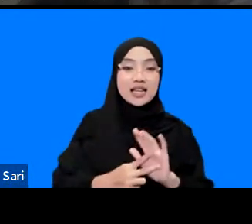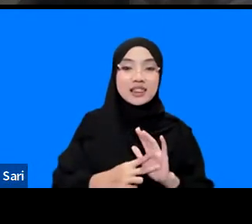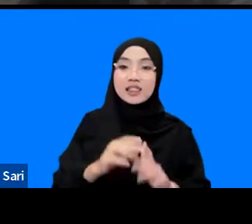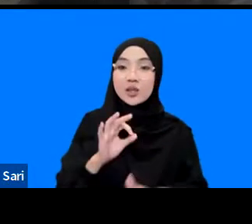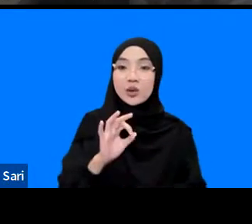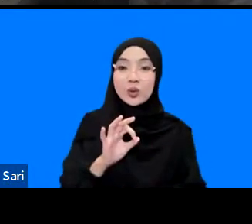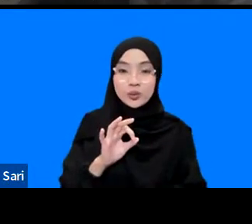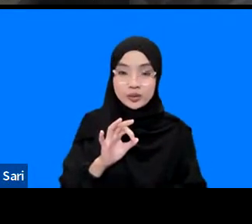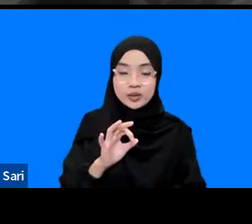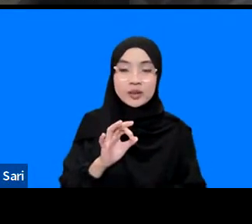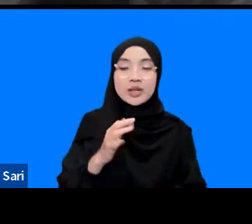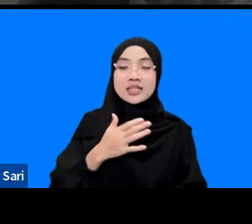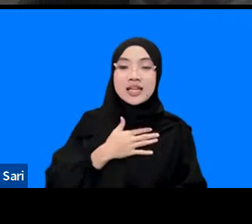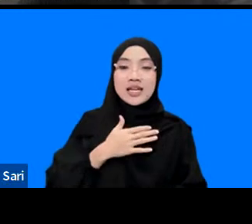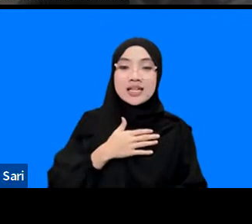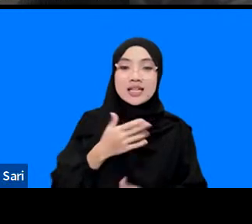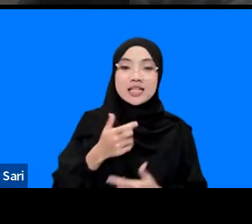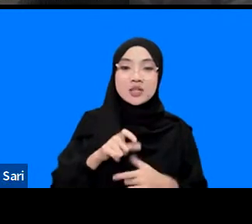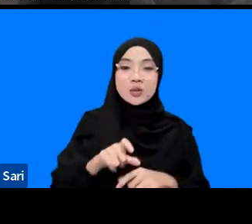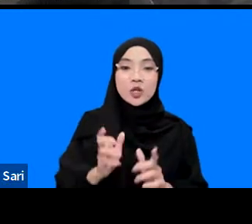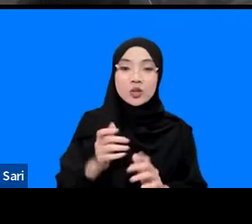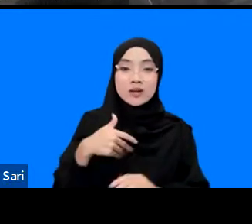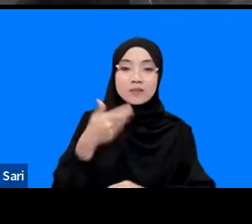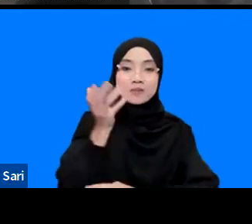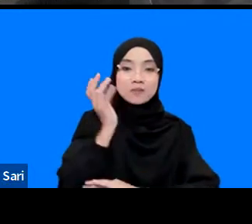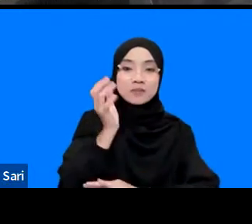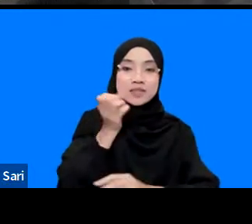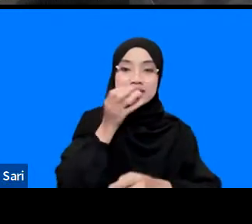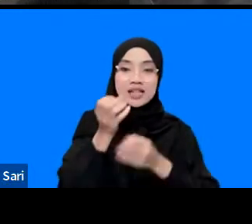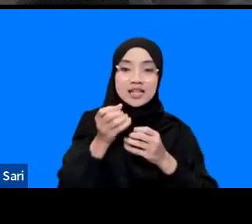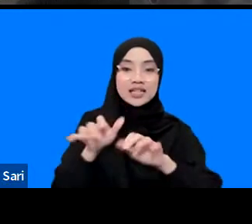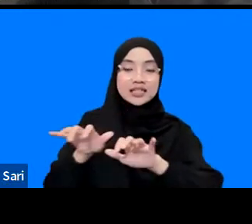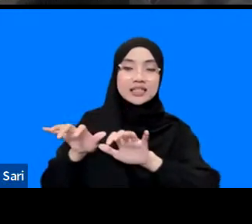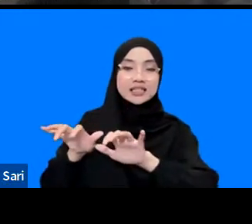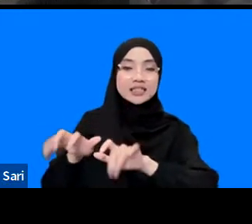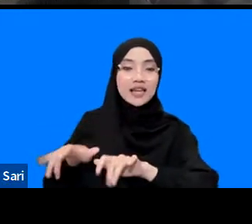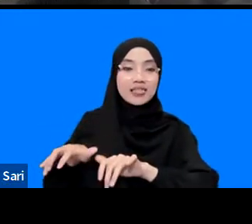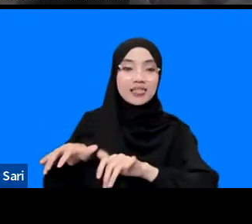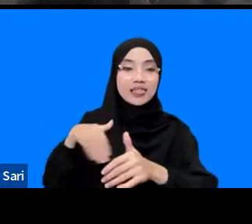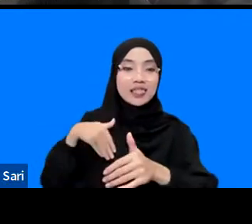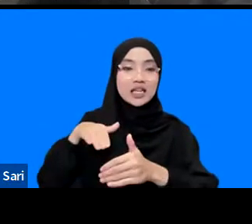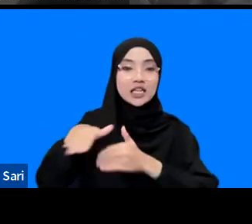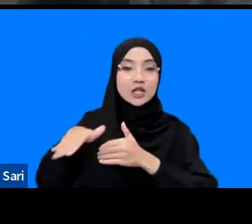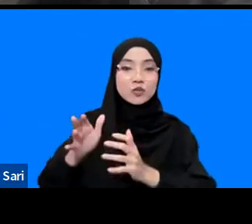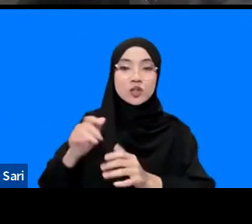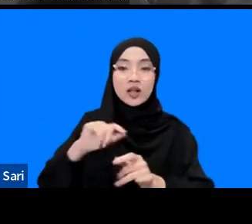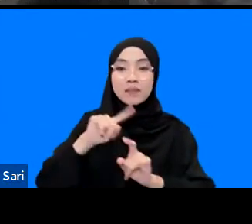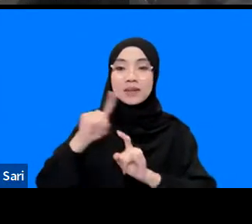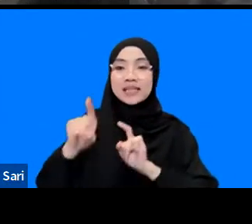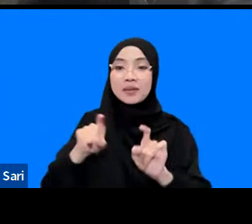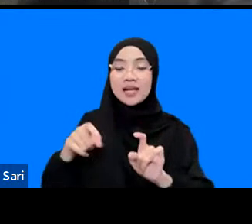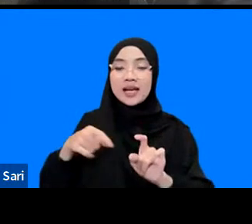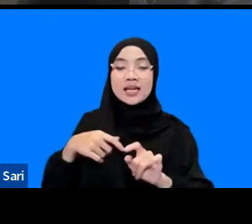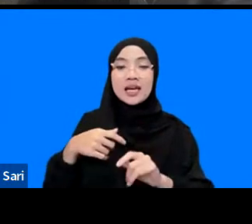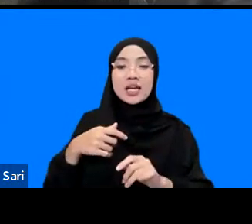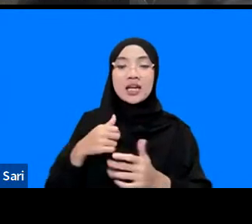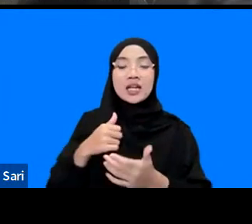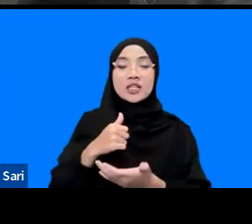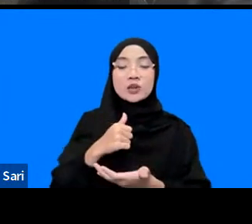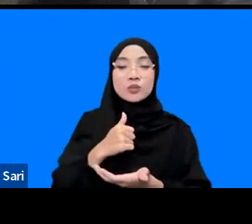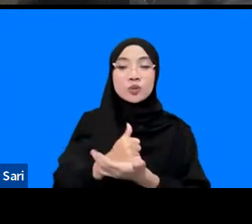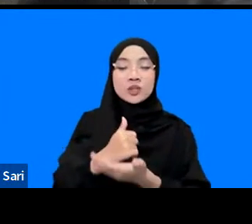ya sesuai yang saya sampaikan di kolom chat mengenai pertanyaan saya itu kan